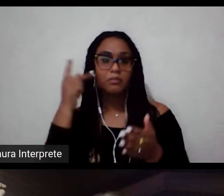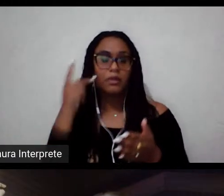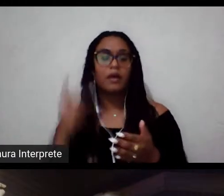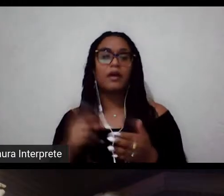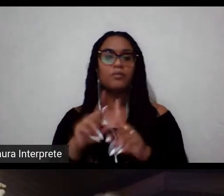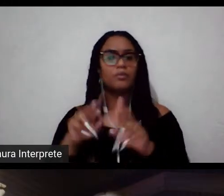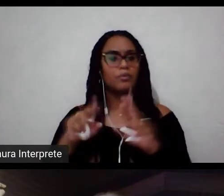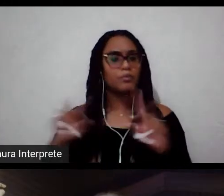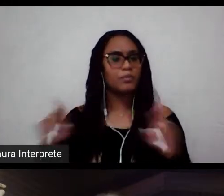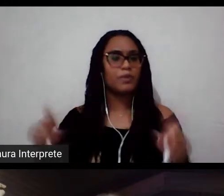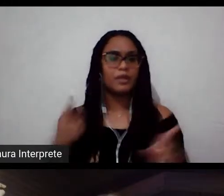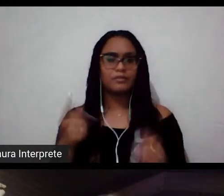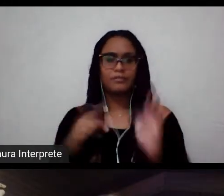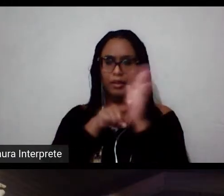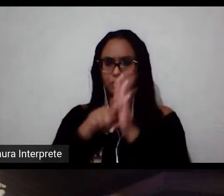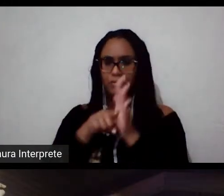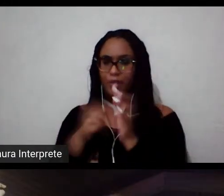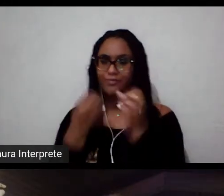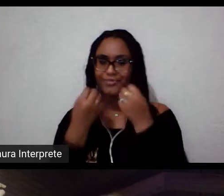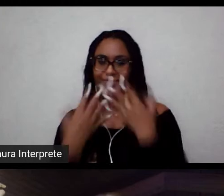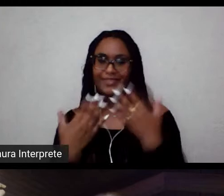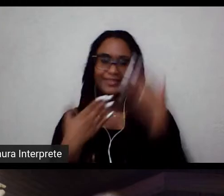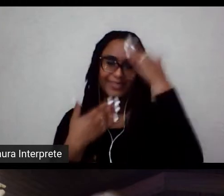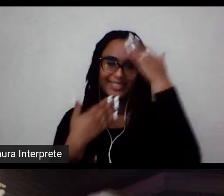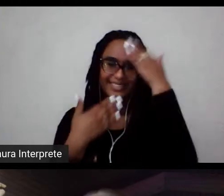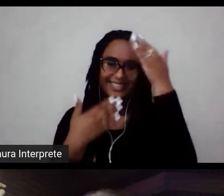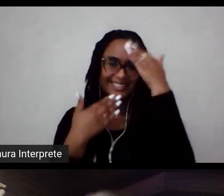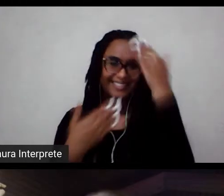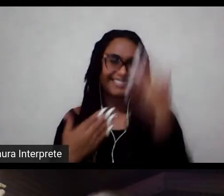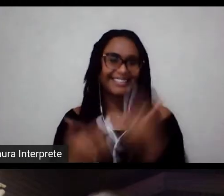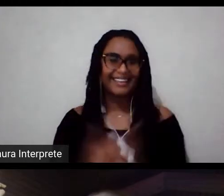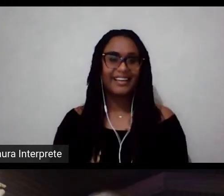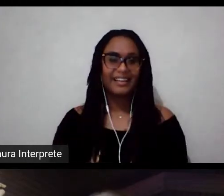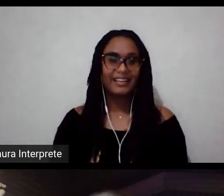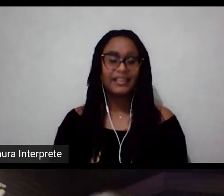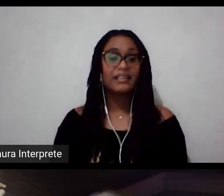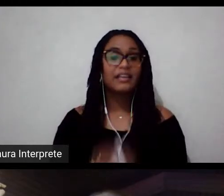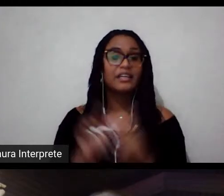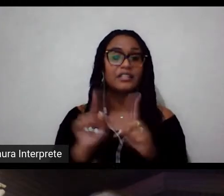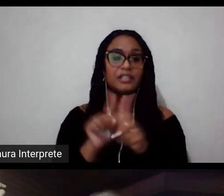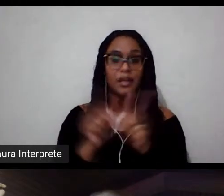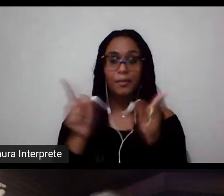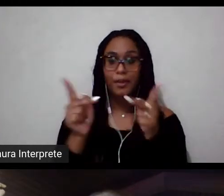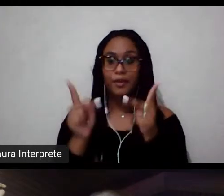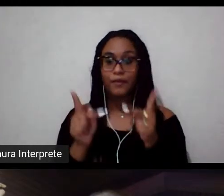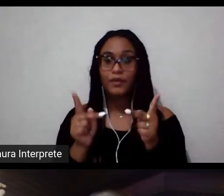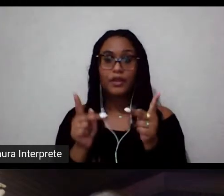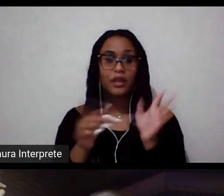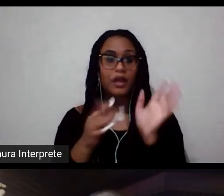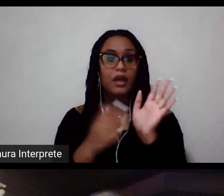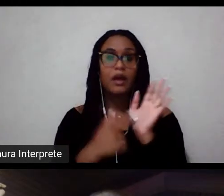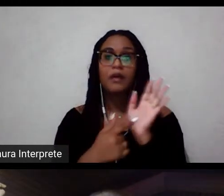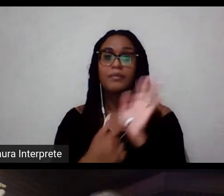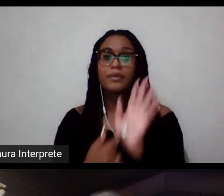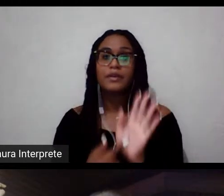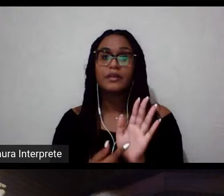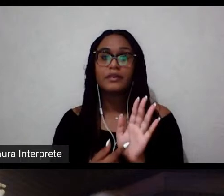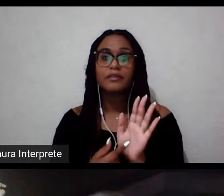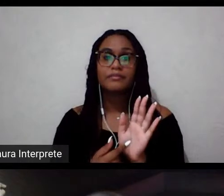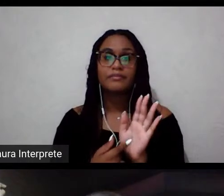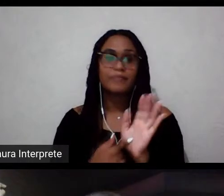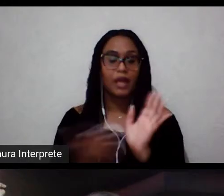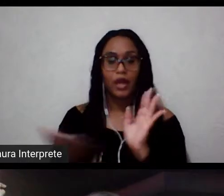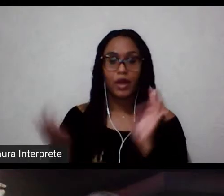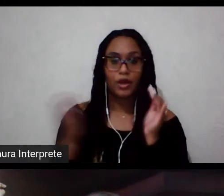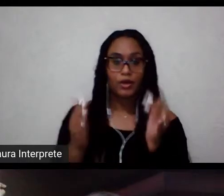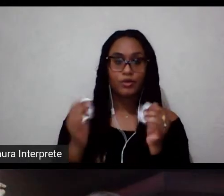contigo. Kátia, obrigada por ter aceito o convite. E gostaria de apresentar, mas não chamar, porque também a nossa